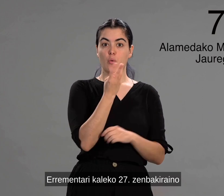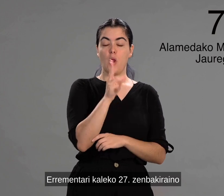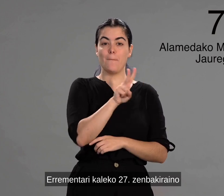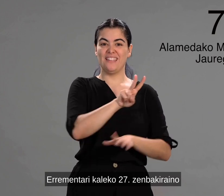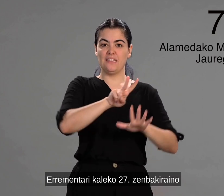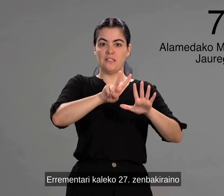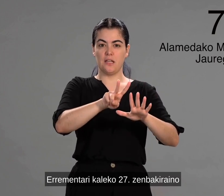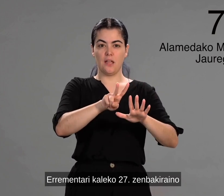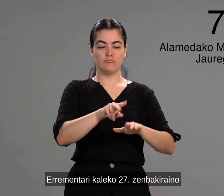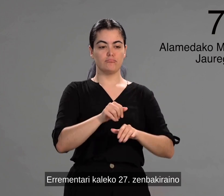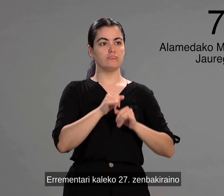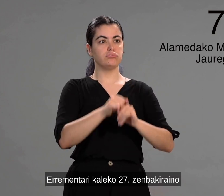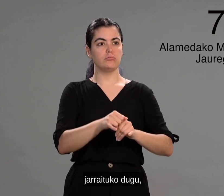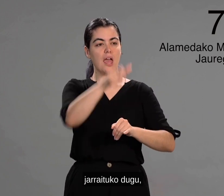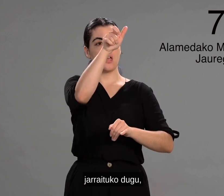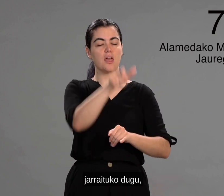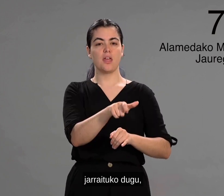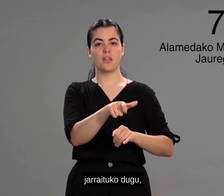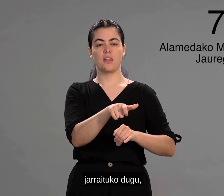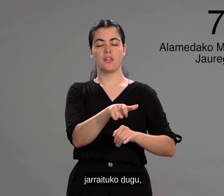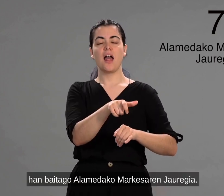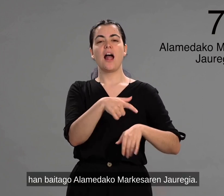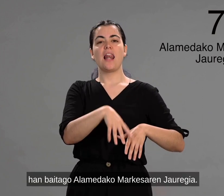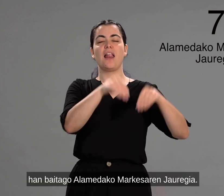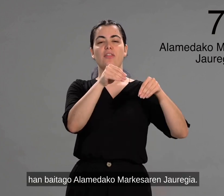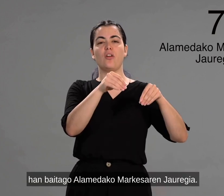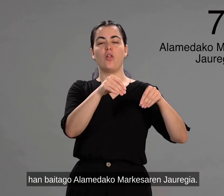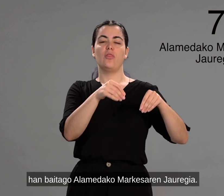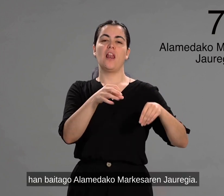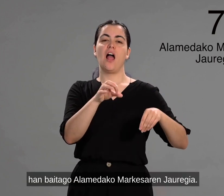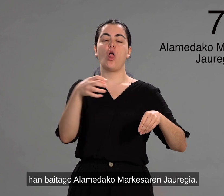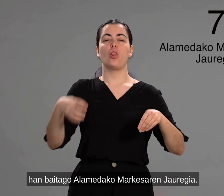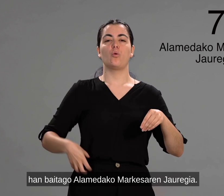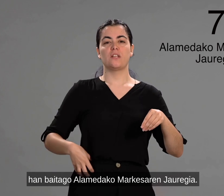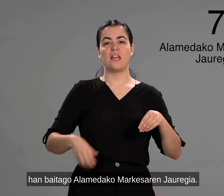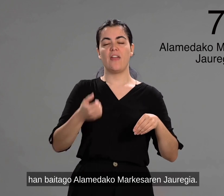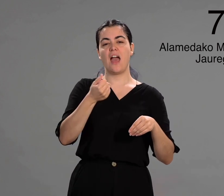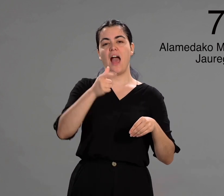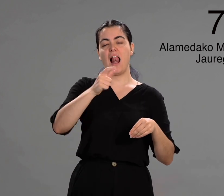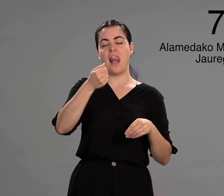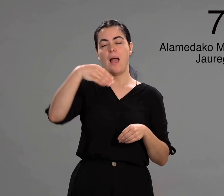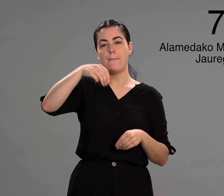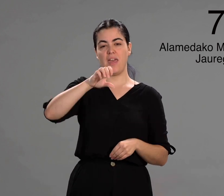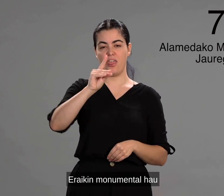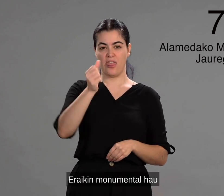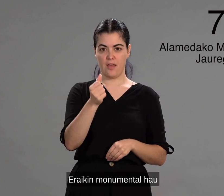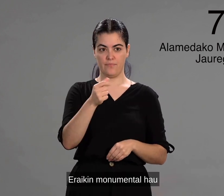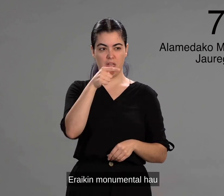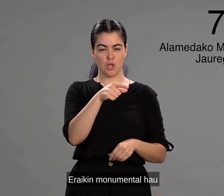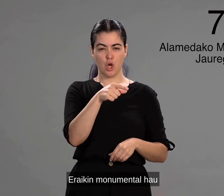hogeita zazpigarren zenbakira ino jarraituko dugu, hanbaitago alamedako markesaren jauregia. Eraikin monumentalau,